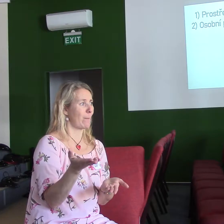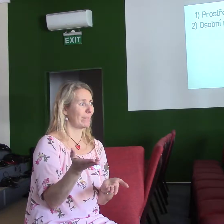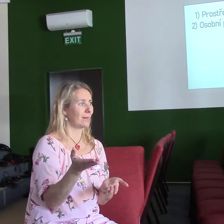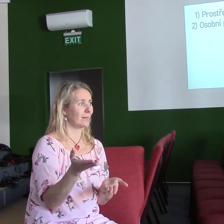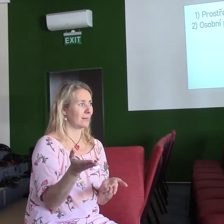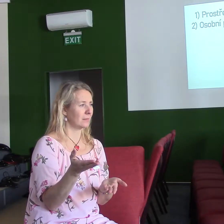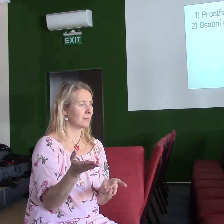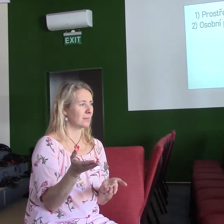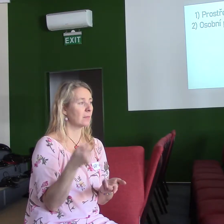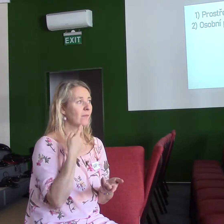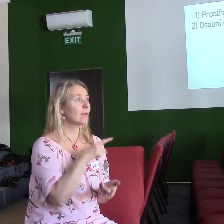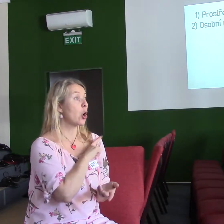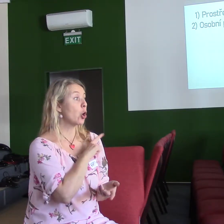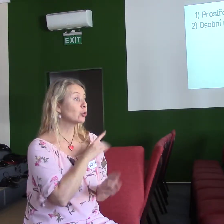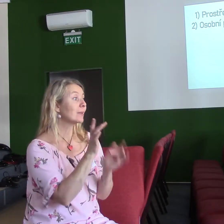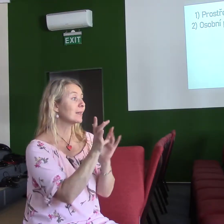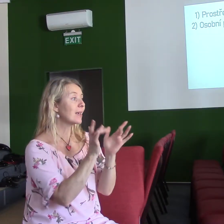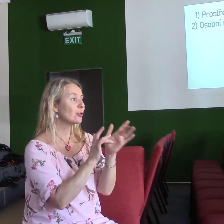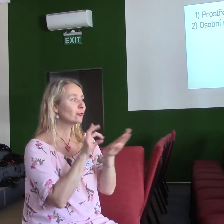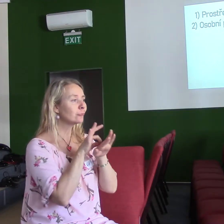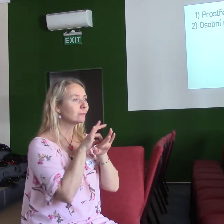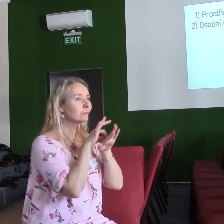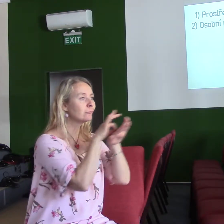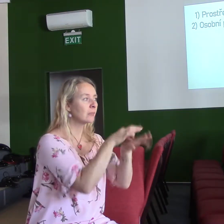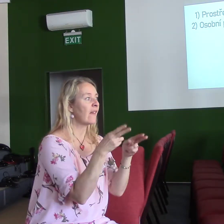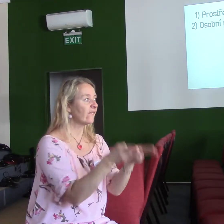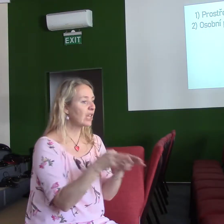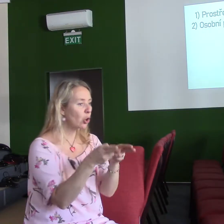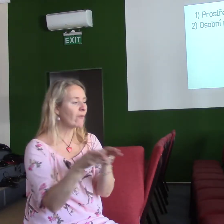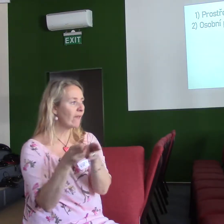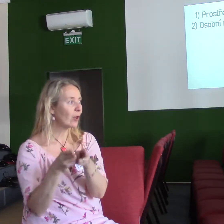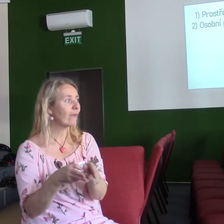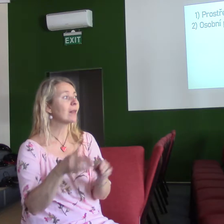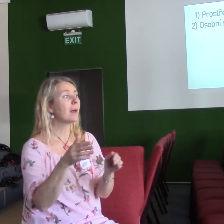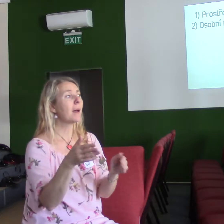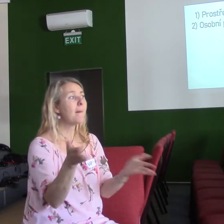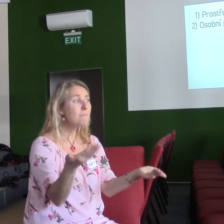Takže osobně, Ježíš vedlou činníky, osobně se jim věnoval. Osobně je pozbuzoval.